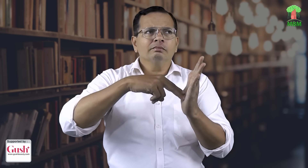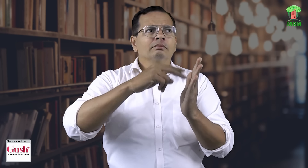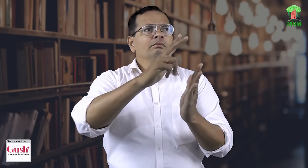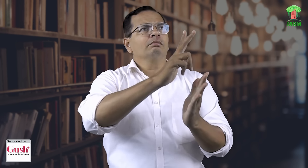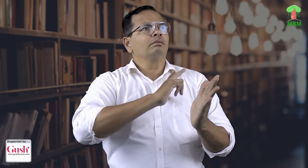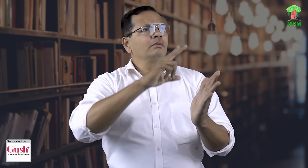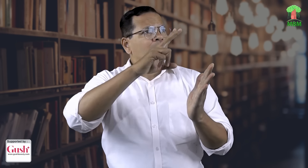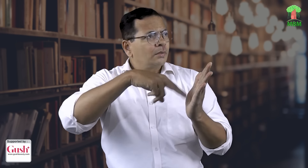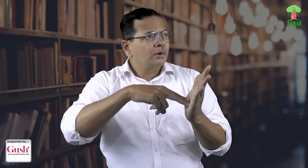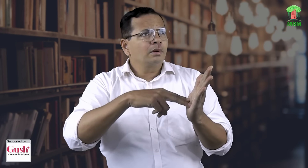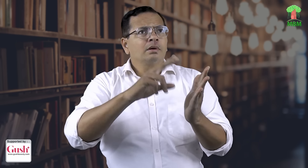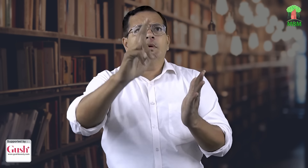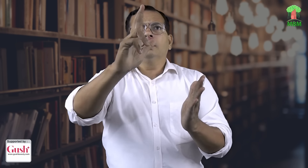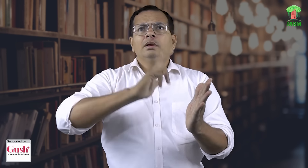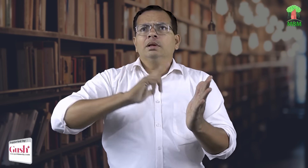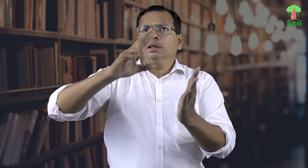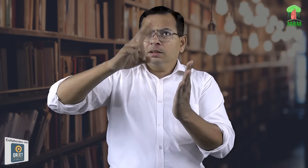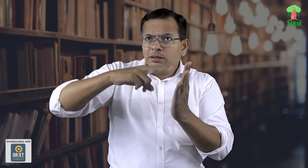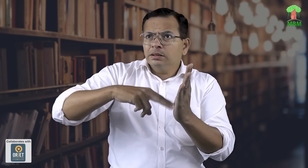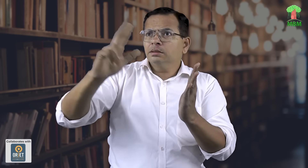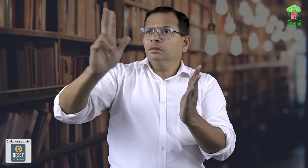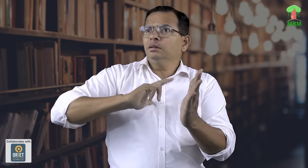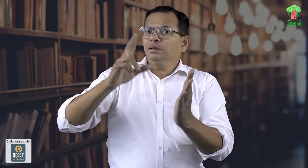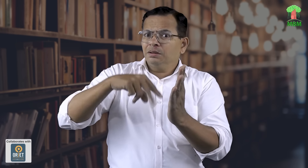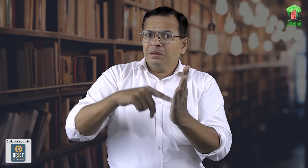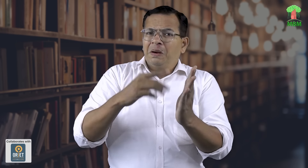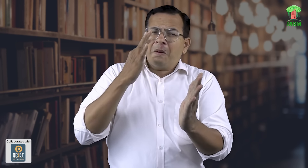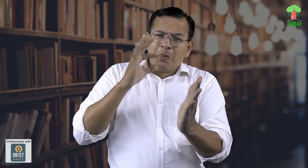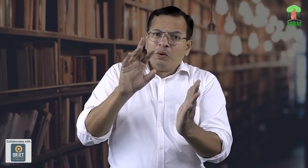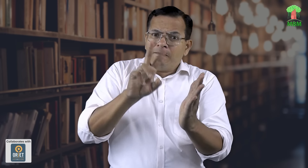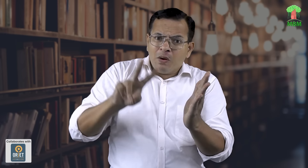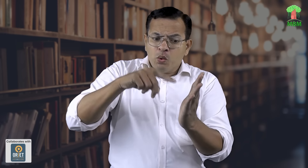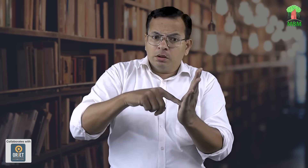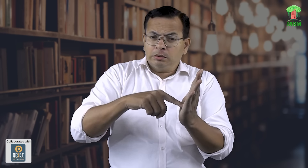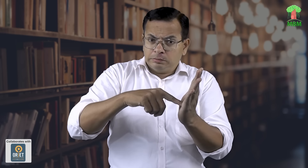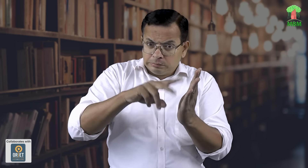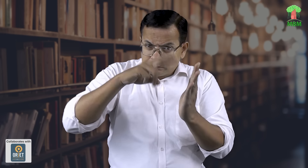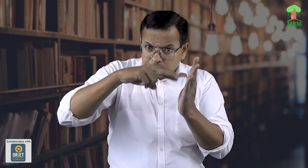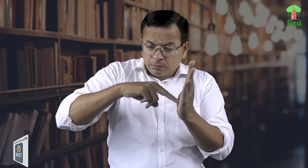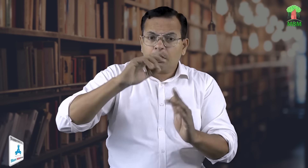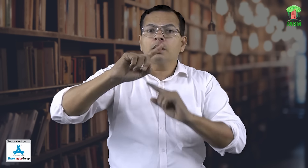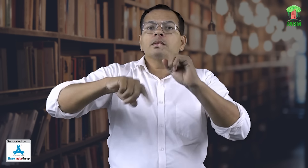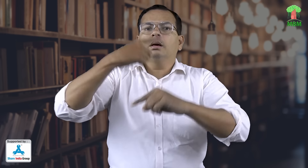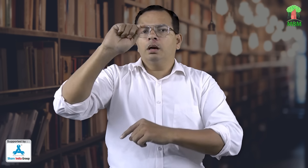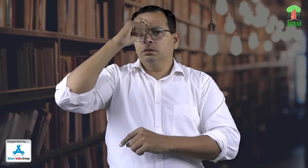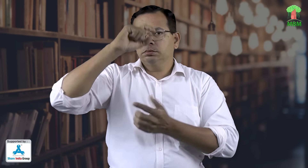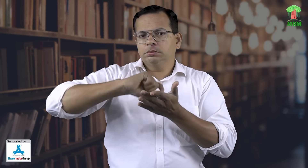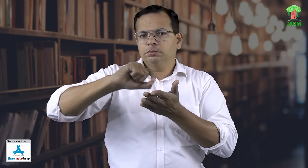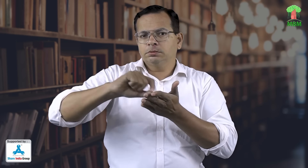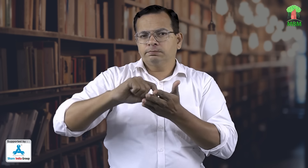पढ़ना लोग क्याते किताबे पढ़ो किताबे पढ़ो ये बहुत जरूरी है ये जीवन में बहुत आगे लिखे जा सकते